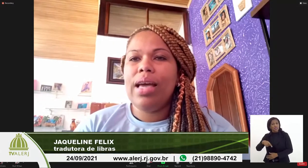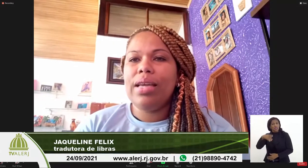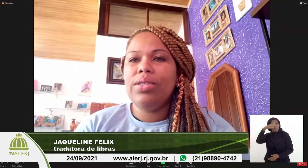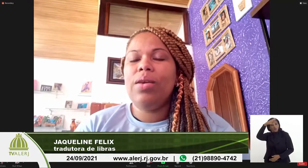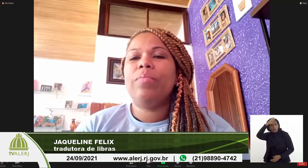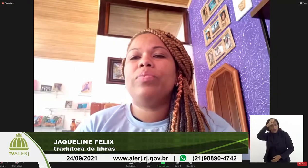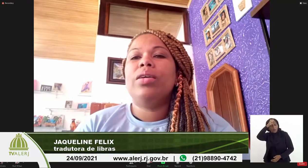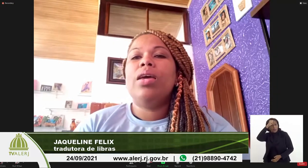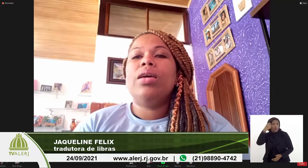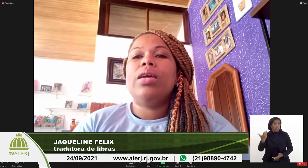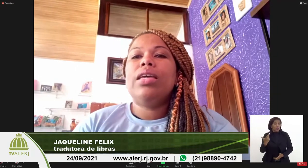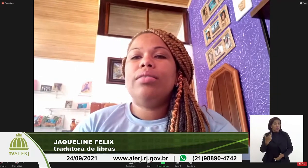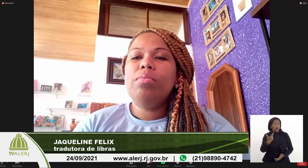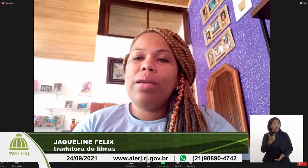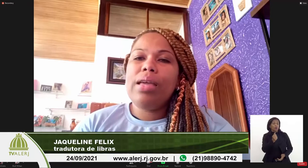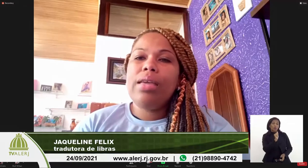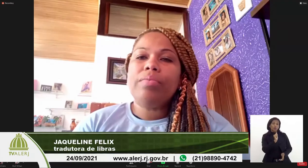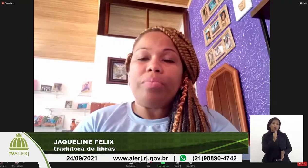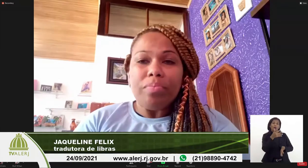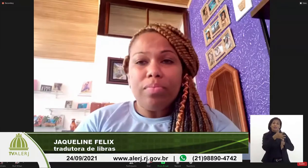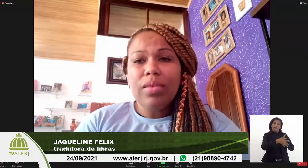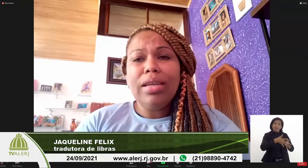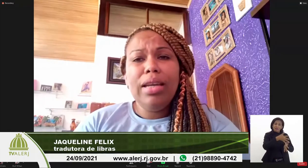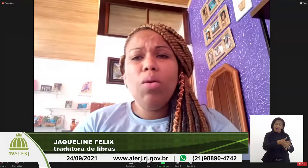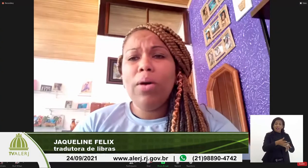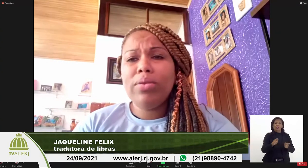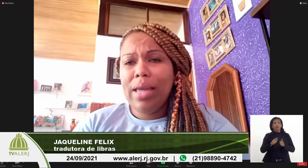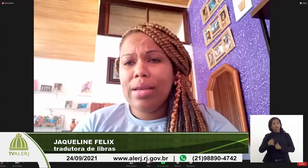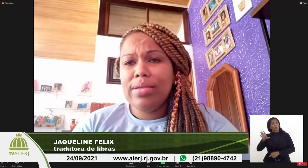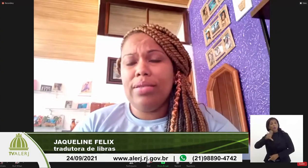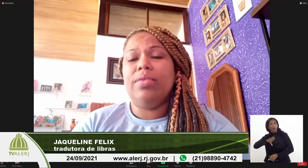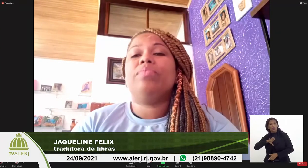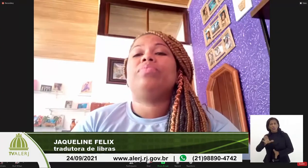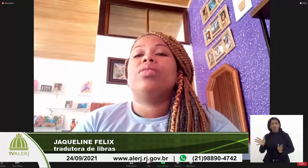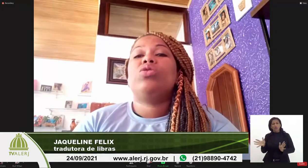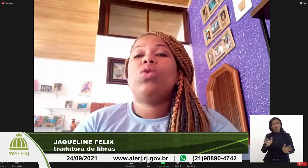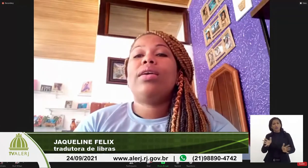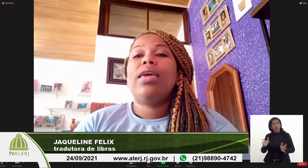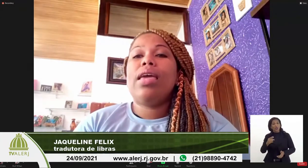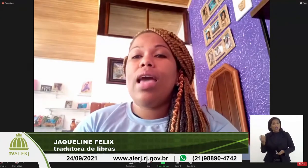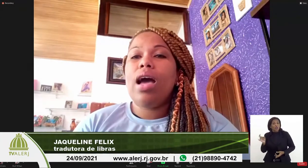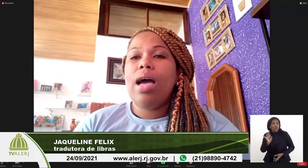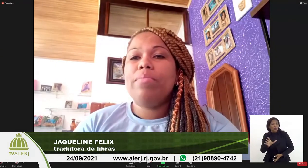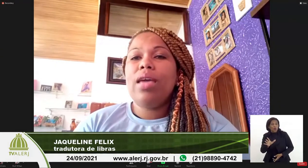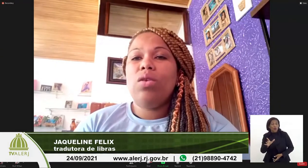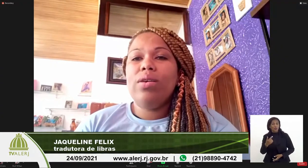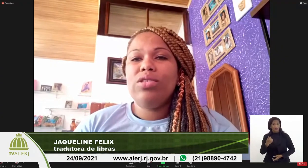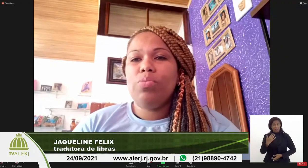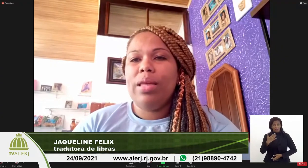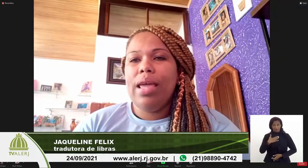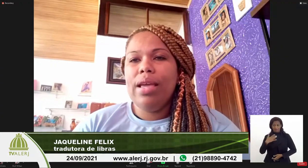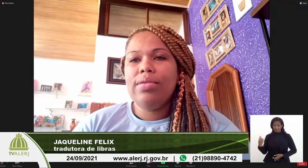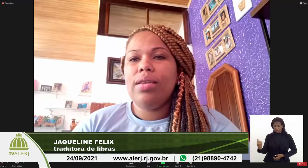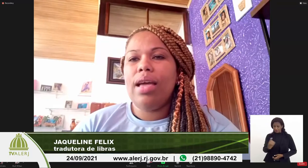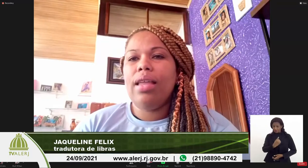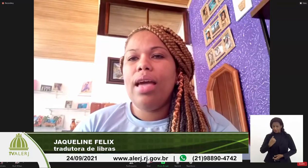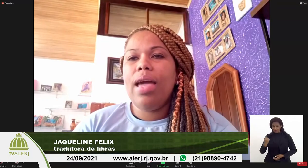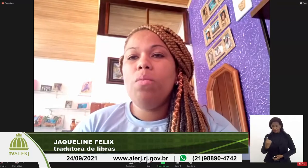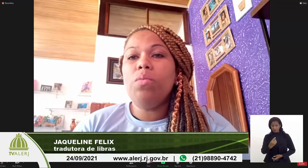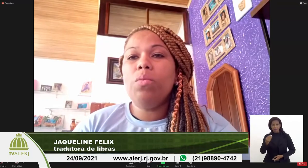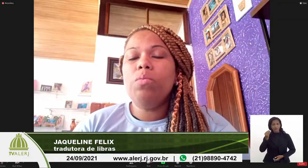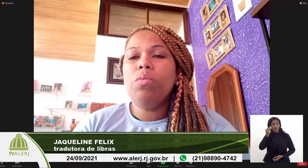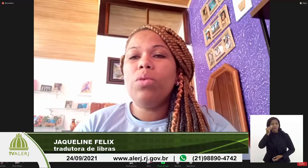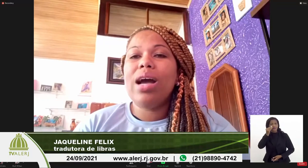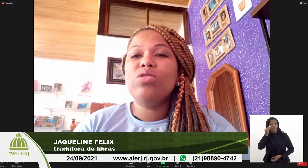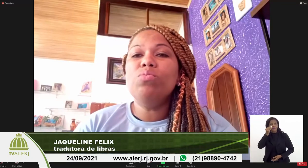língua de sinais e também na língua portuguesa. Só que a nossa experiência, ela